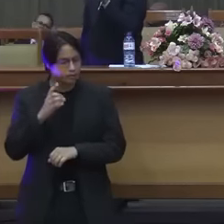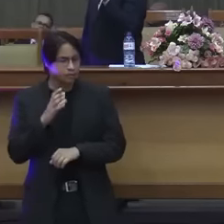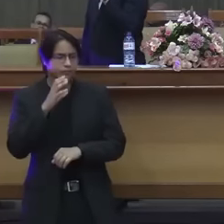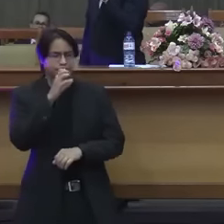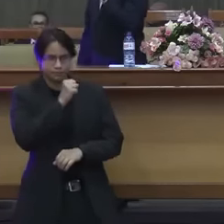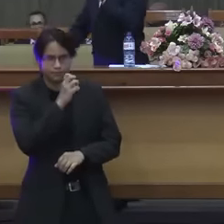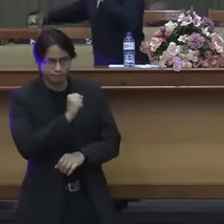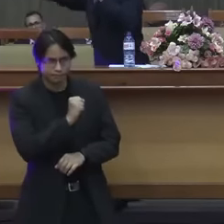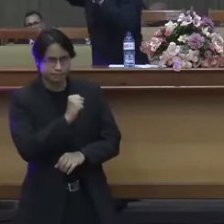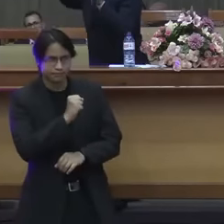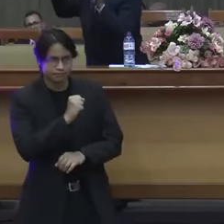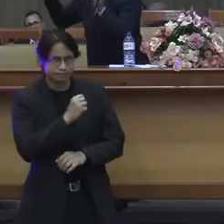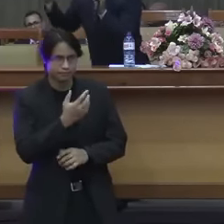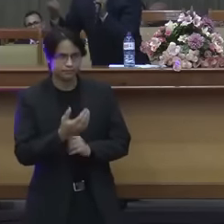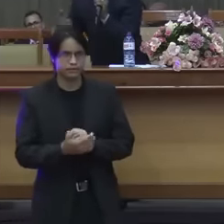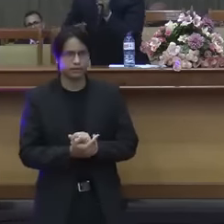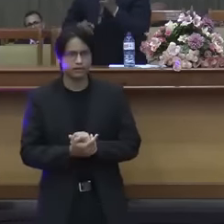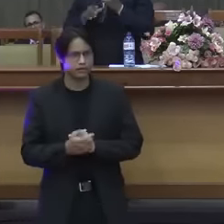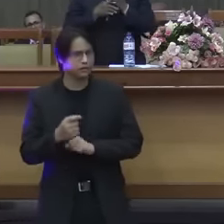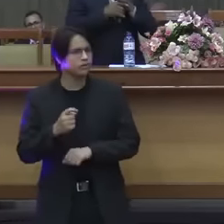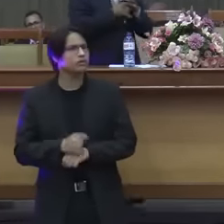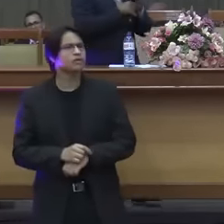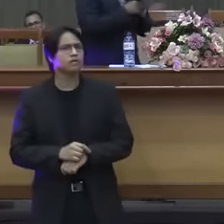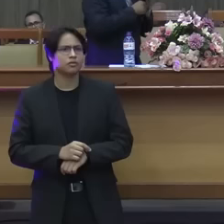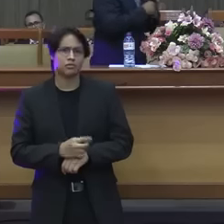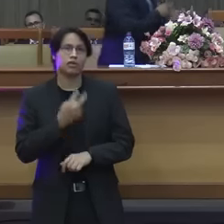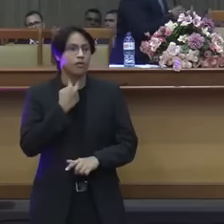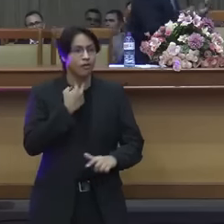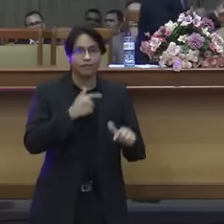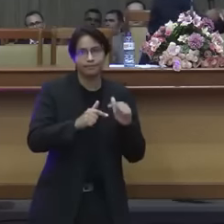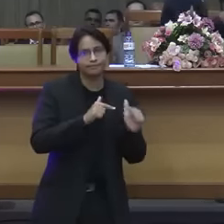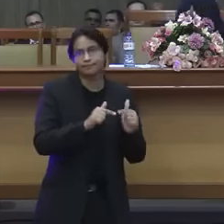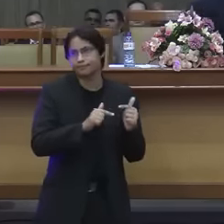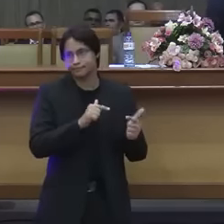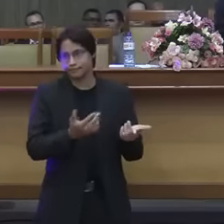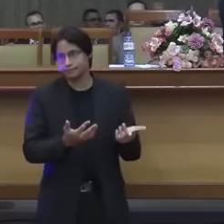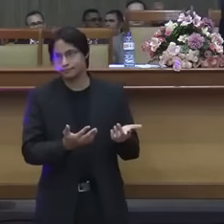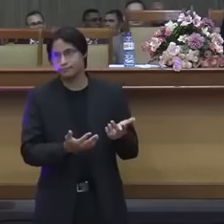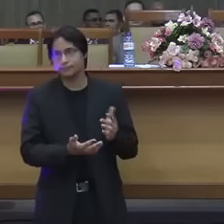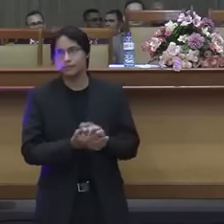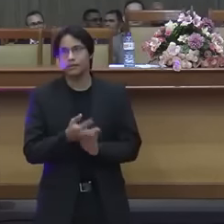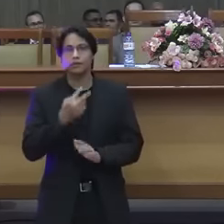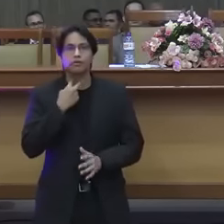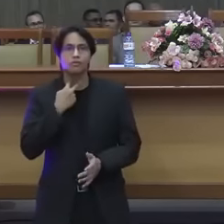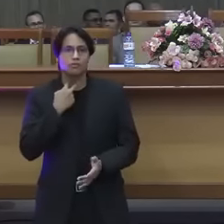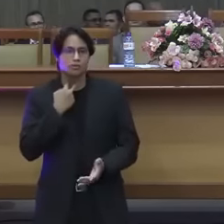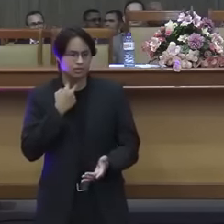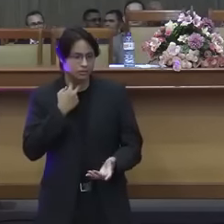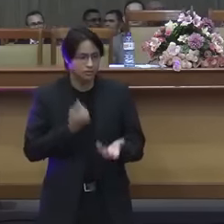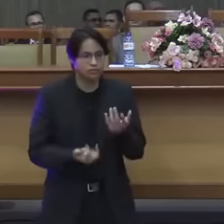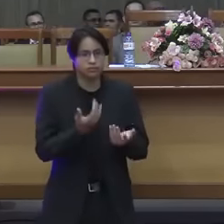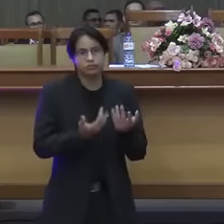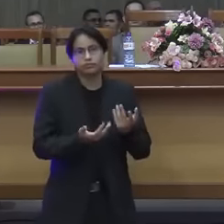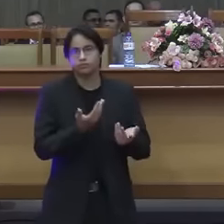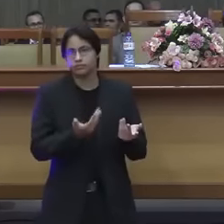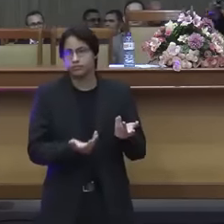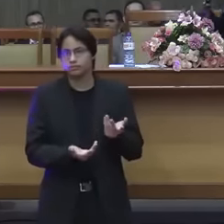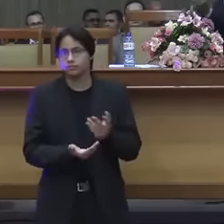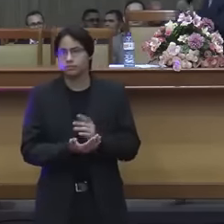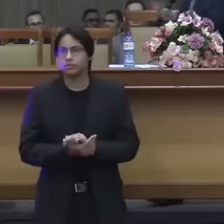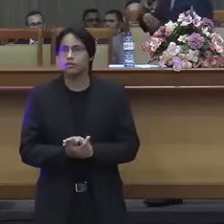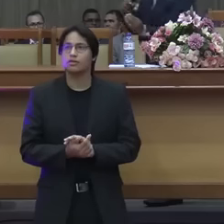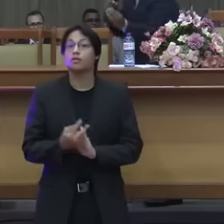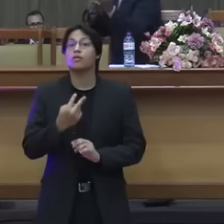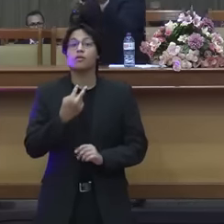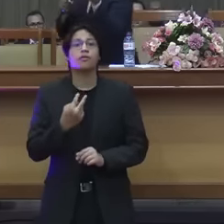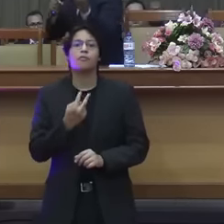que não é pra trabalhar que não é pra acender fogo que não é pra fazer